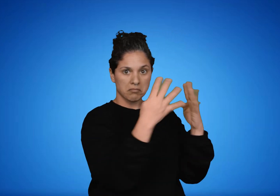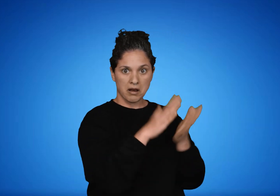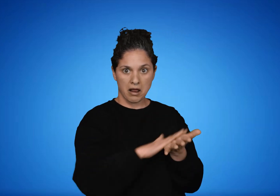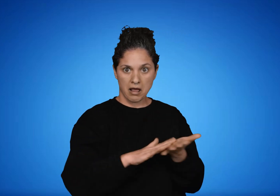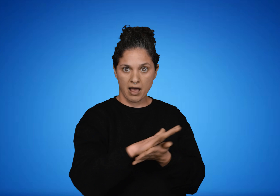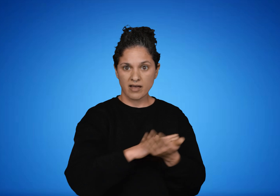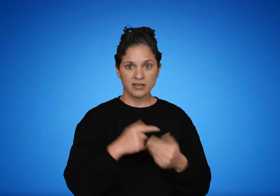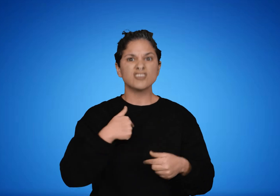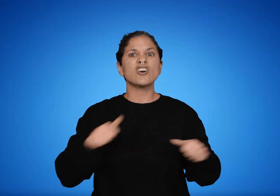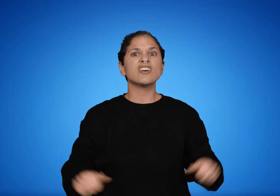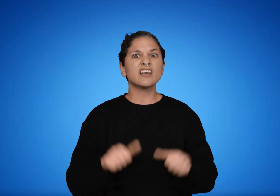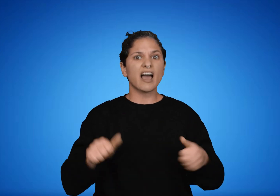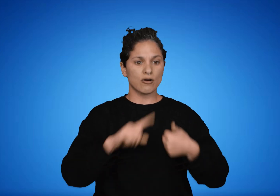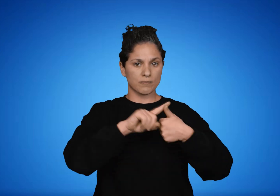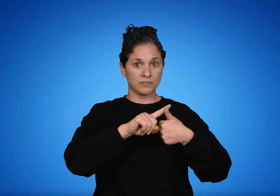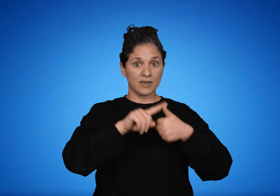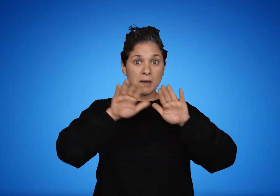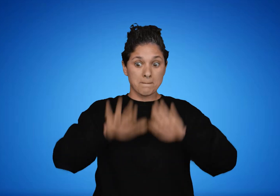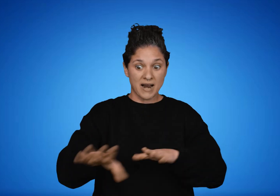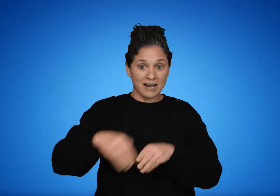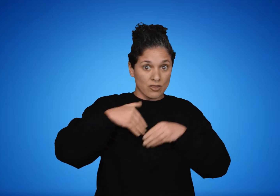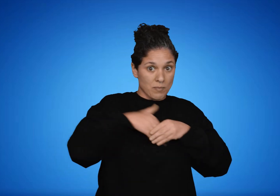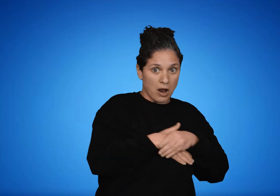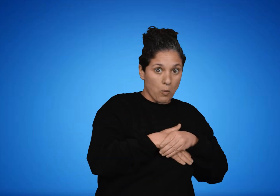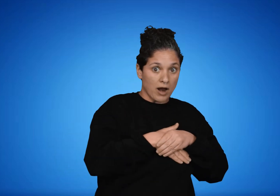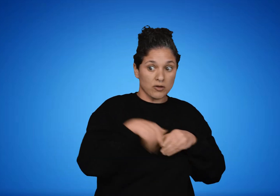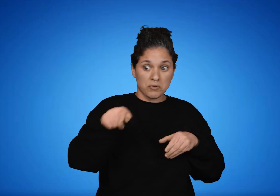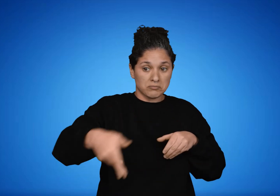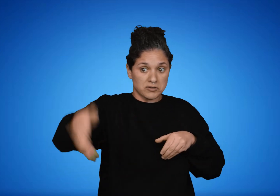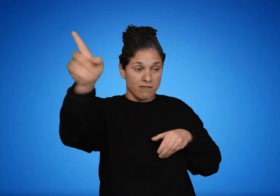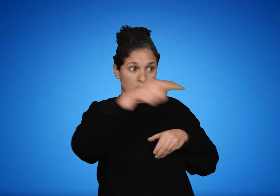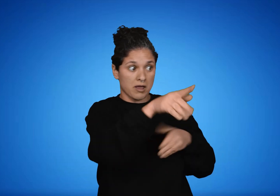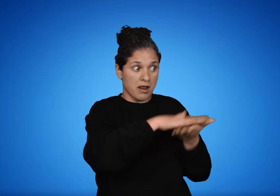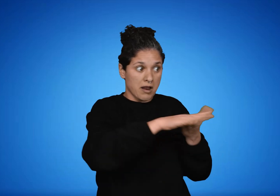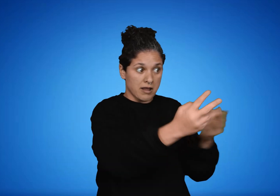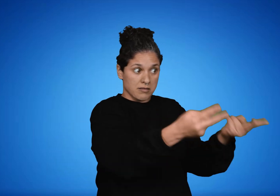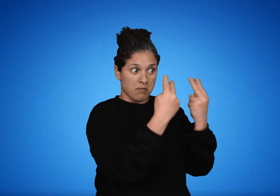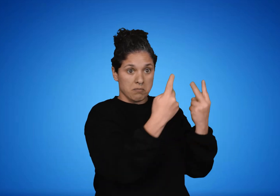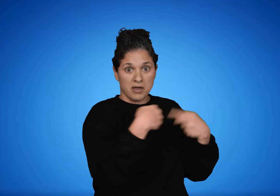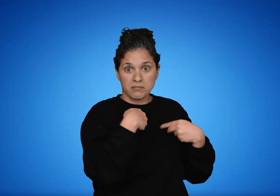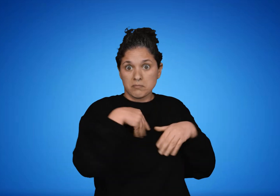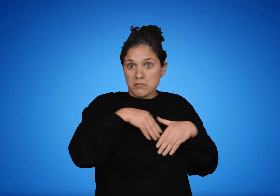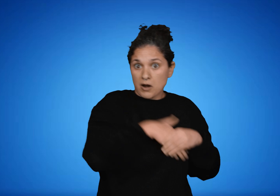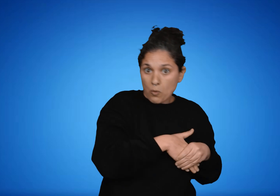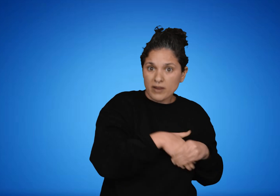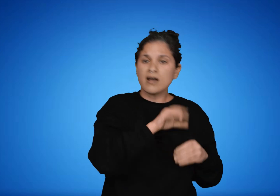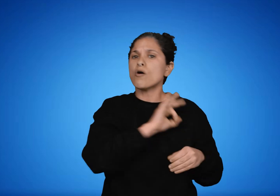quedármela porque total nadie me está viendo y la persona interesada no se percató de lo sucedido, o bien puedo devolvérsela.